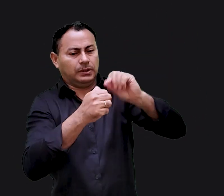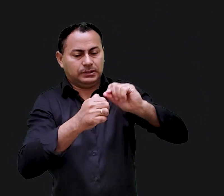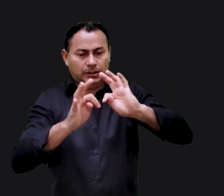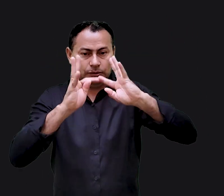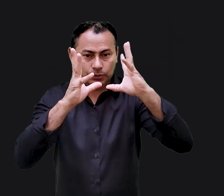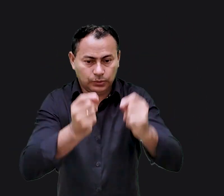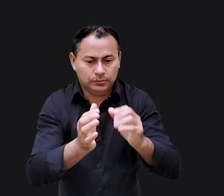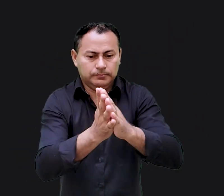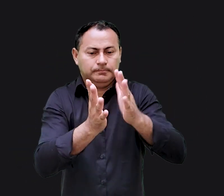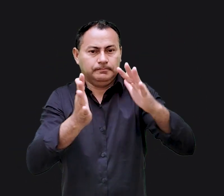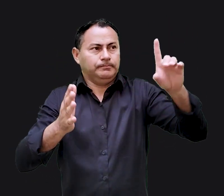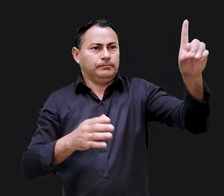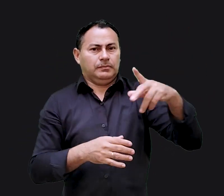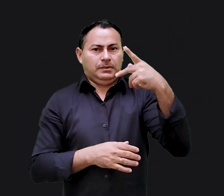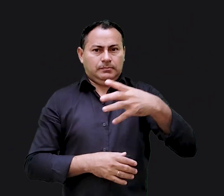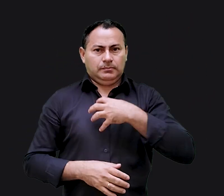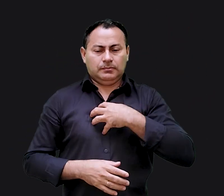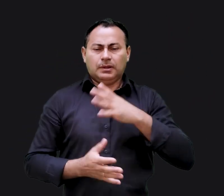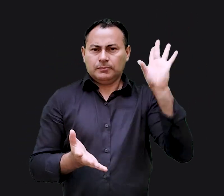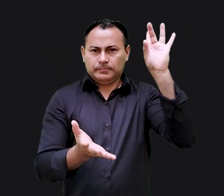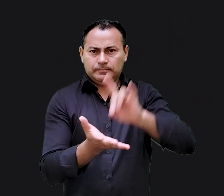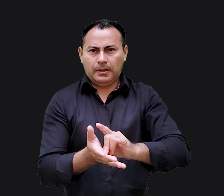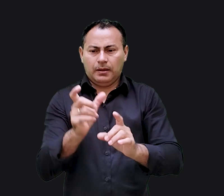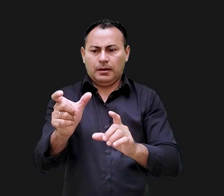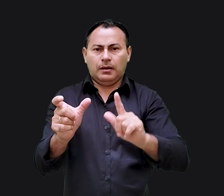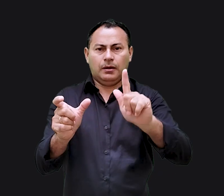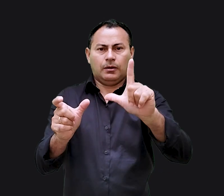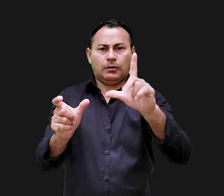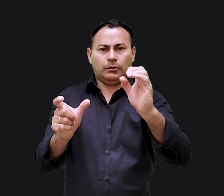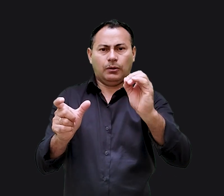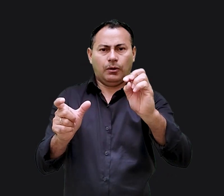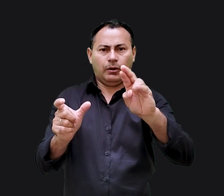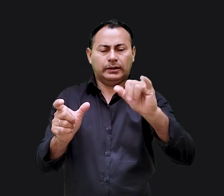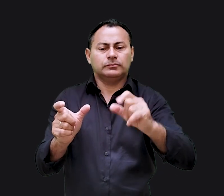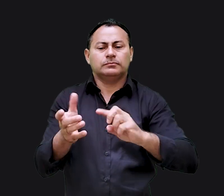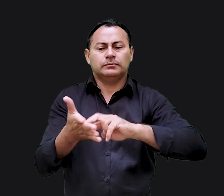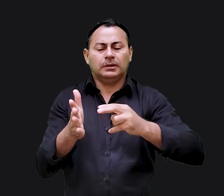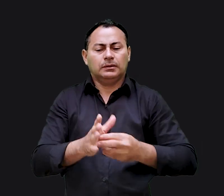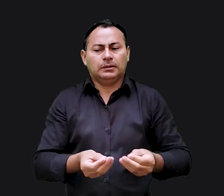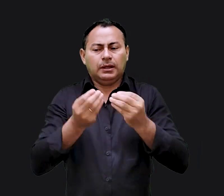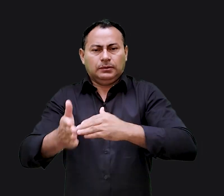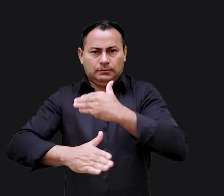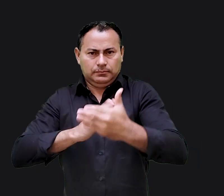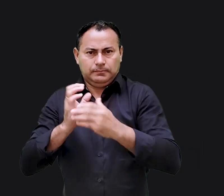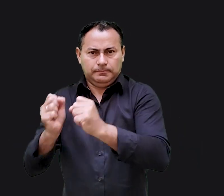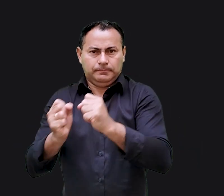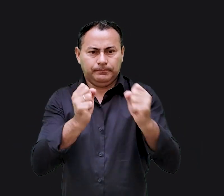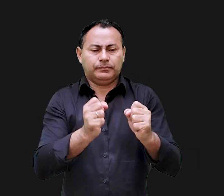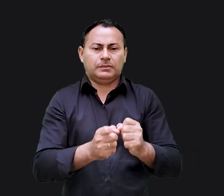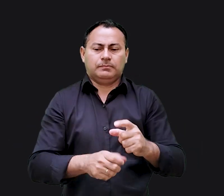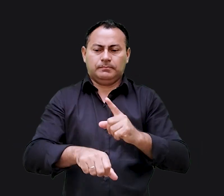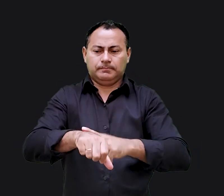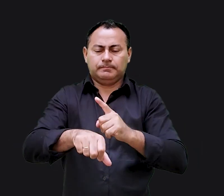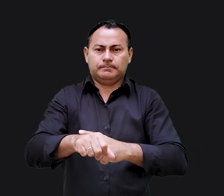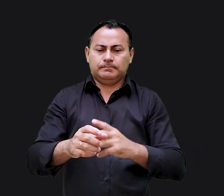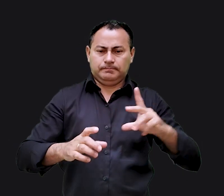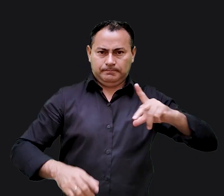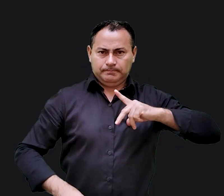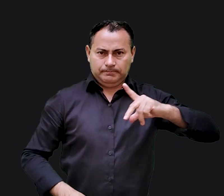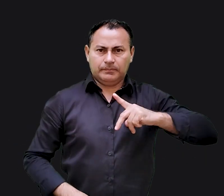e fazer tudo para a glória de Deus. Na sua forma original, a palavra glória significa trazer todo o potencial que uma situação